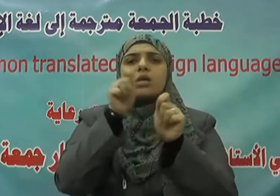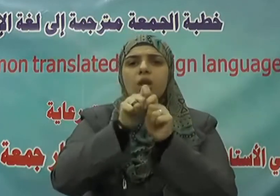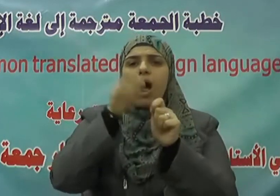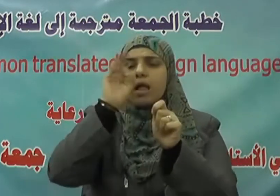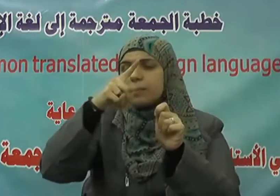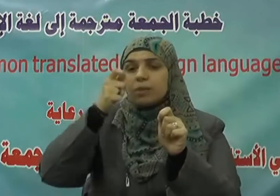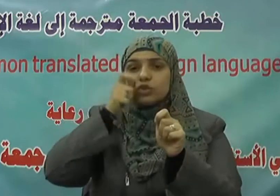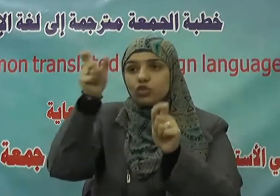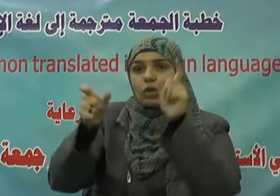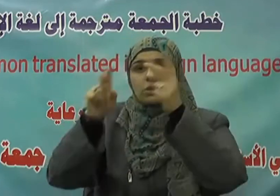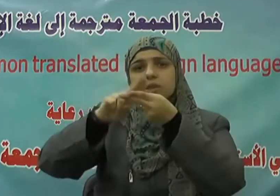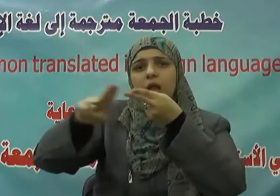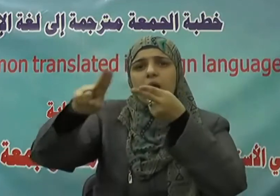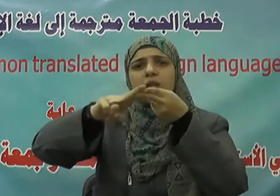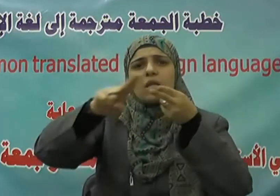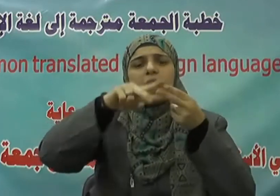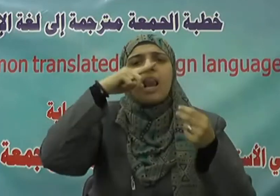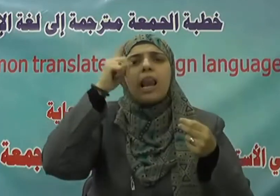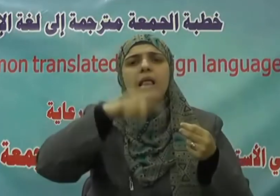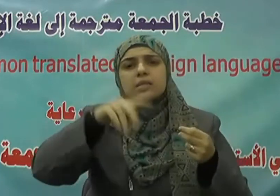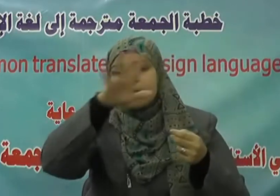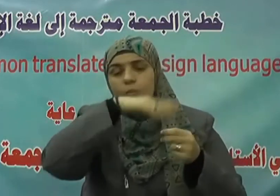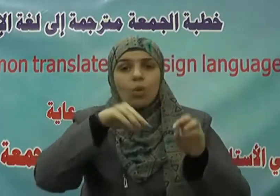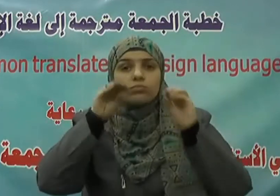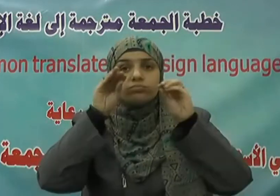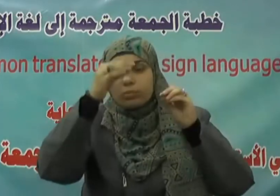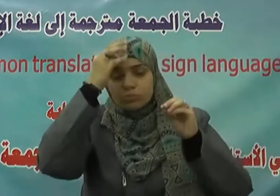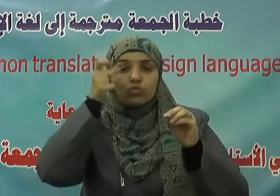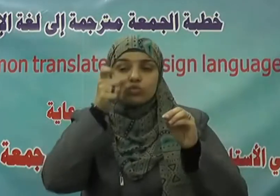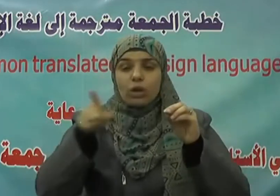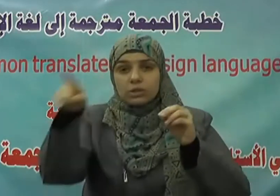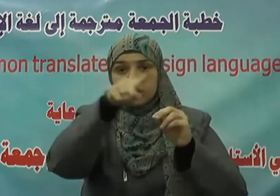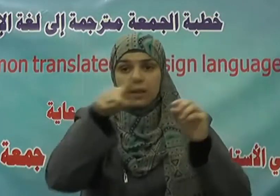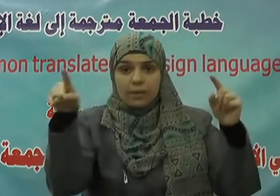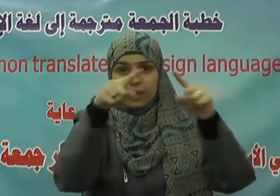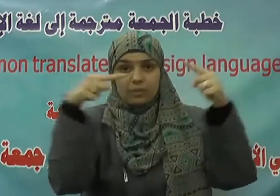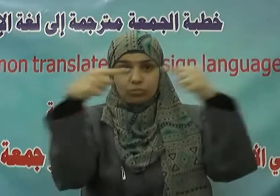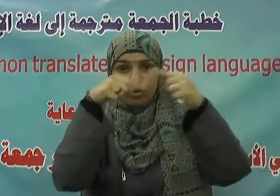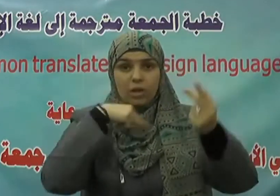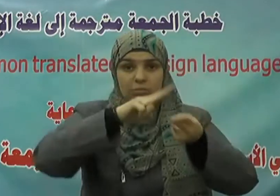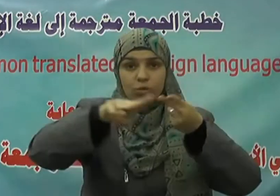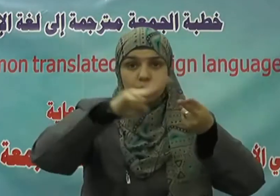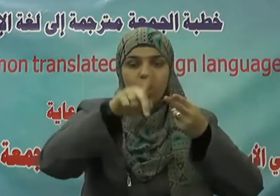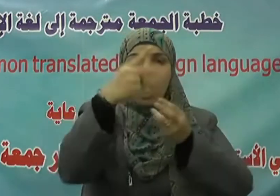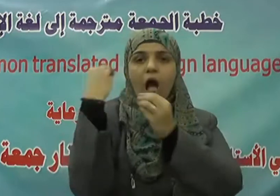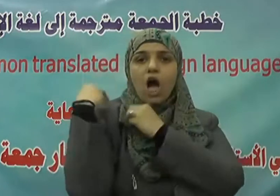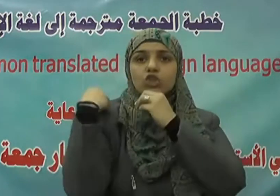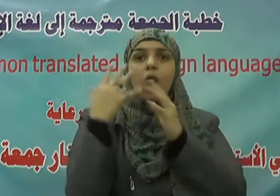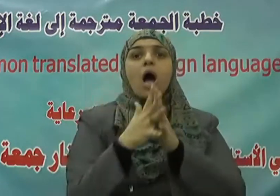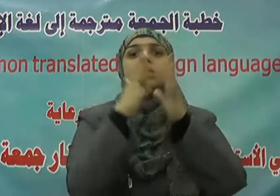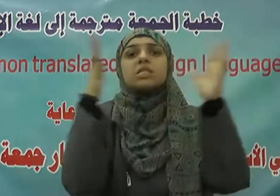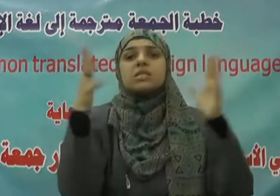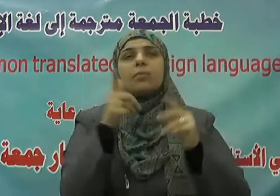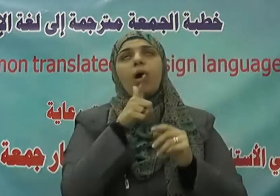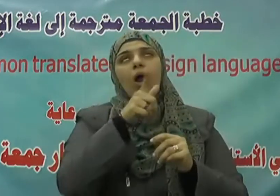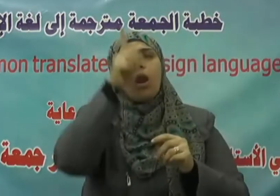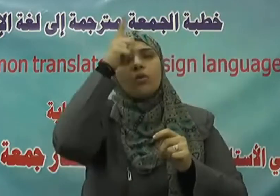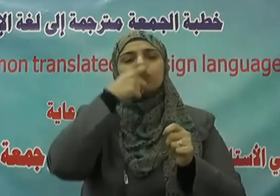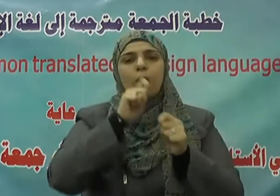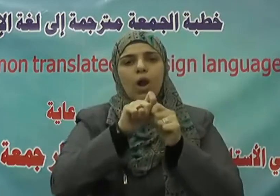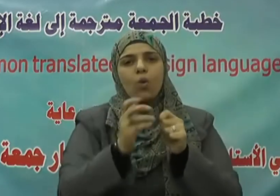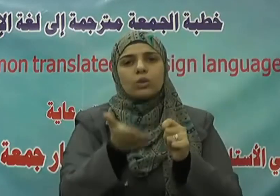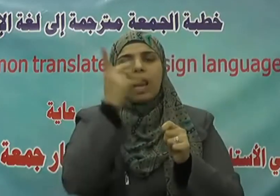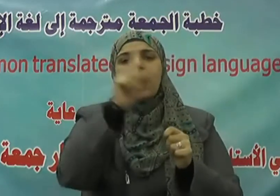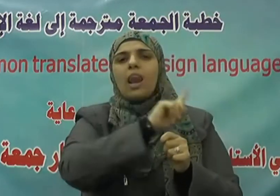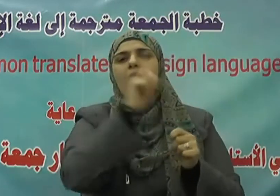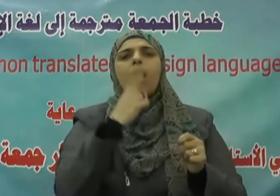وتبشر المصلحين بالأجر العظيم قال تعالى لا خير في